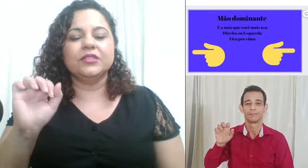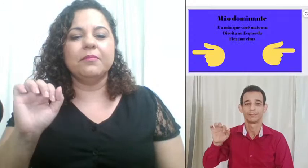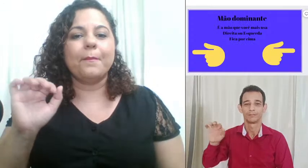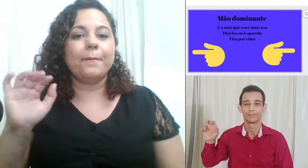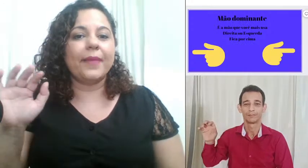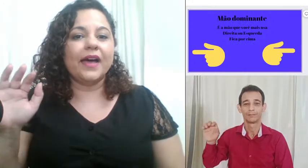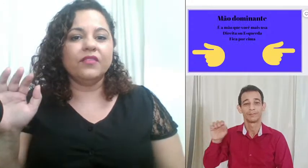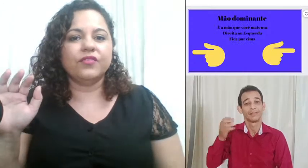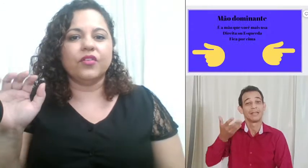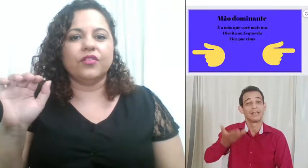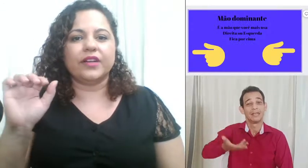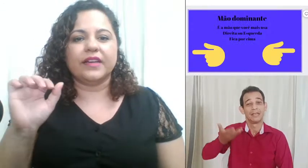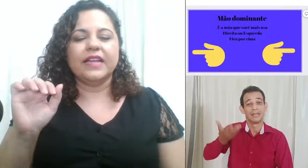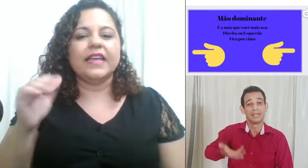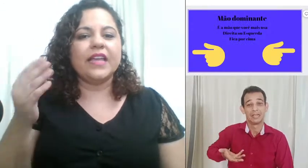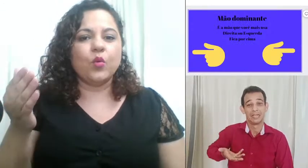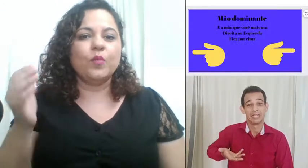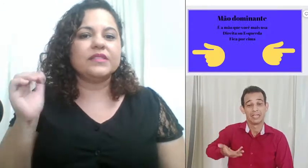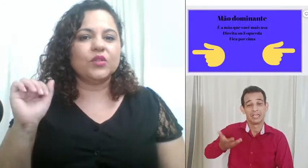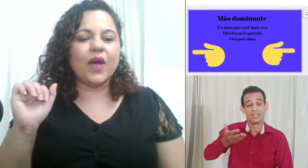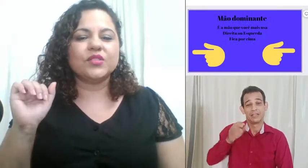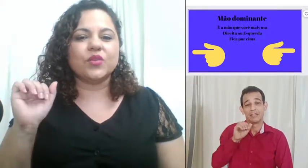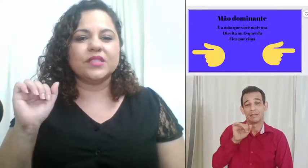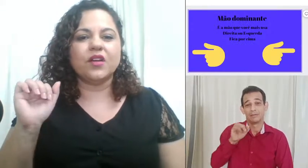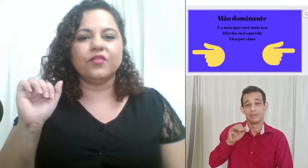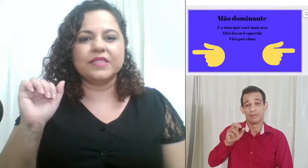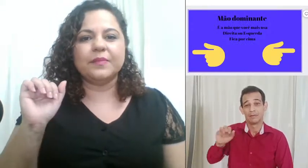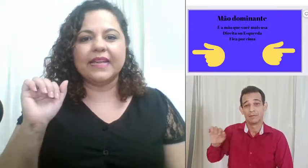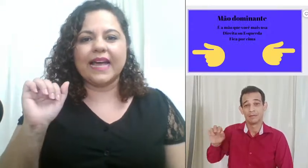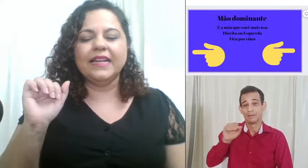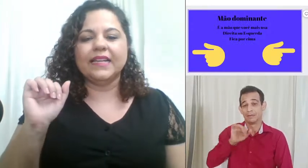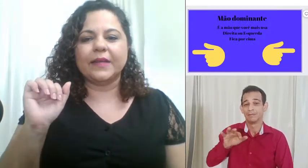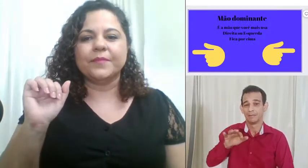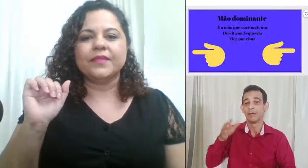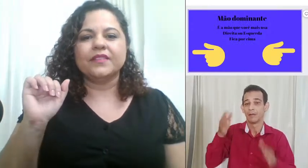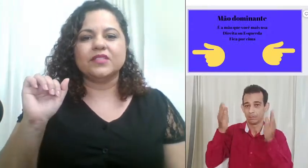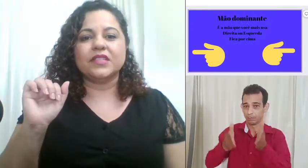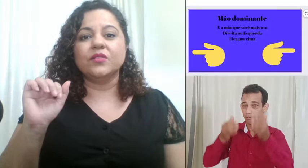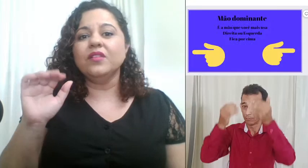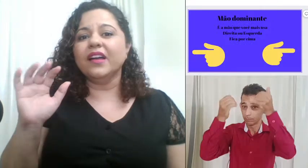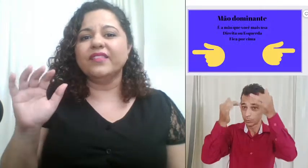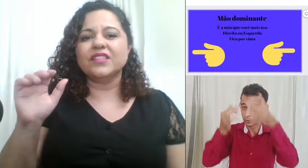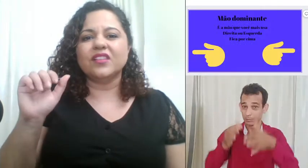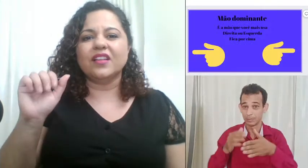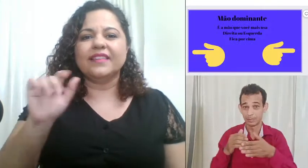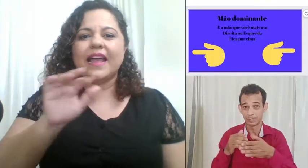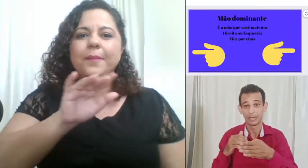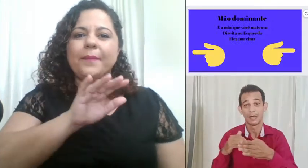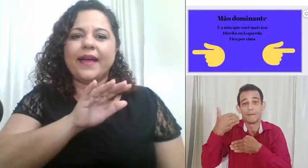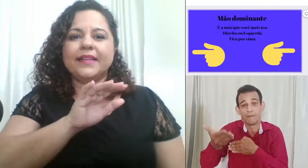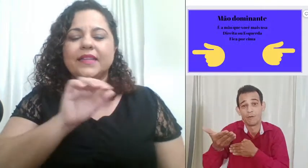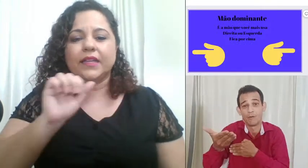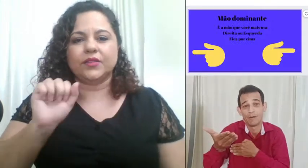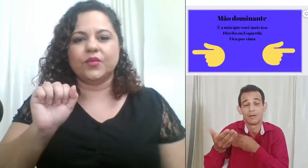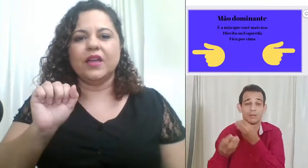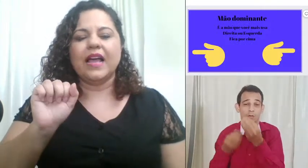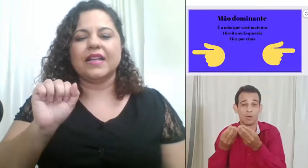para fora em algumas situações que eu vou explicar aqui você nunca vai soletrar para dentro a